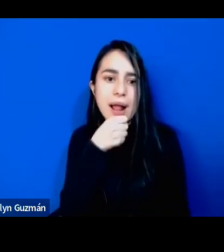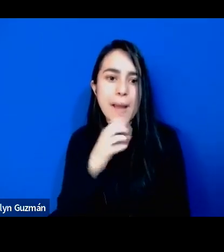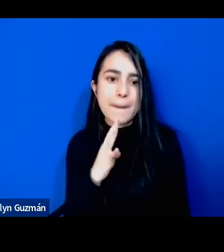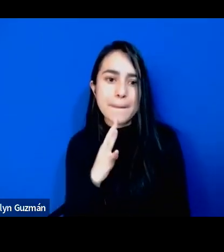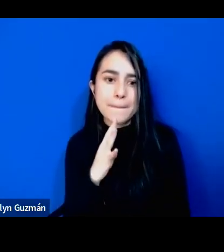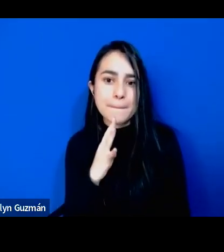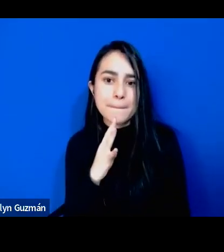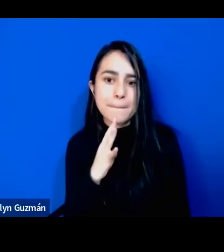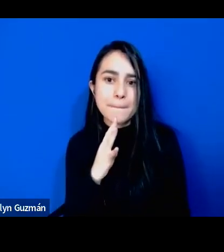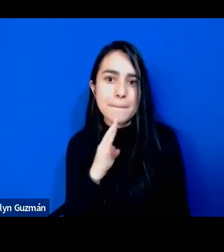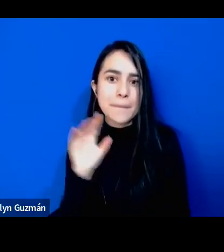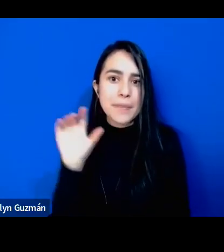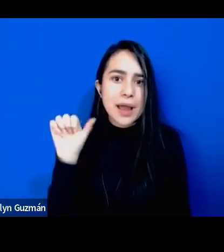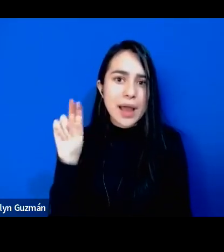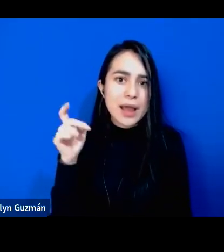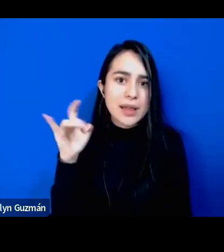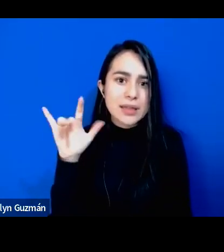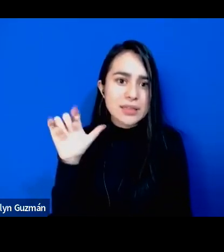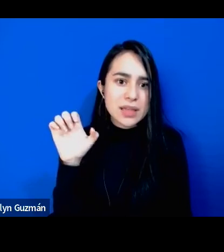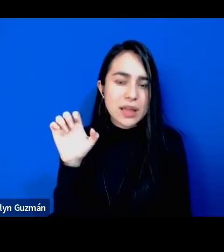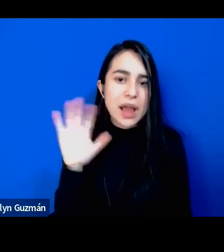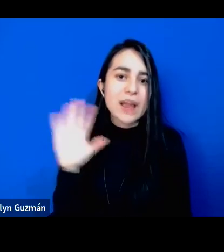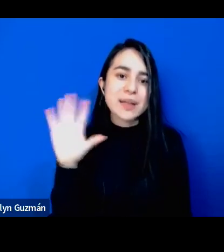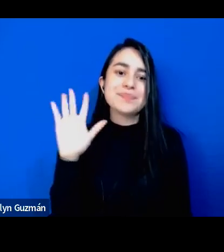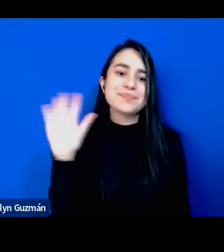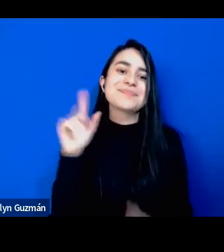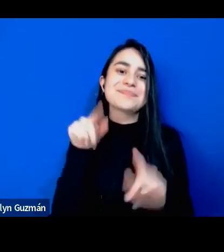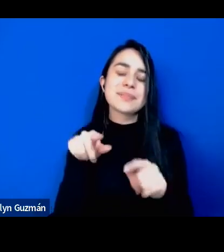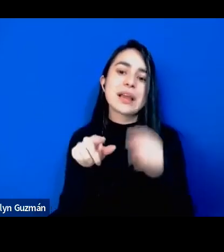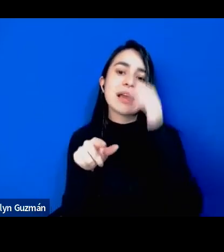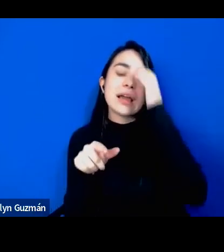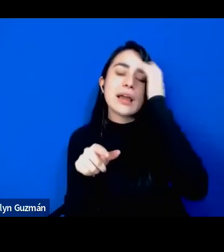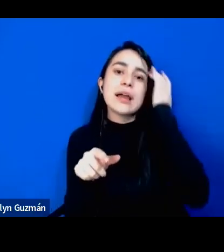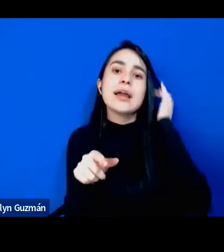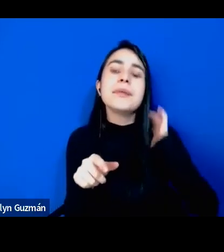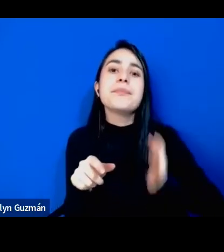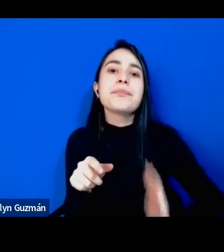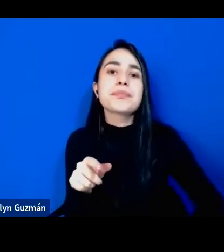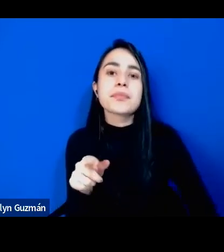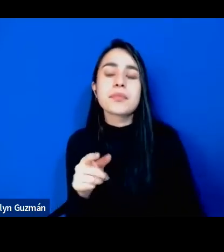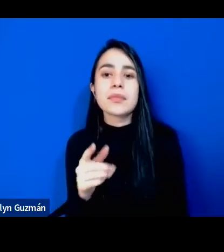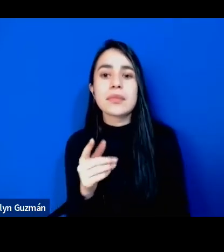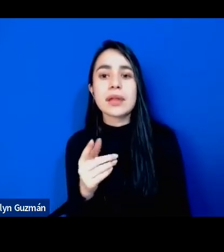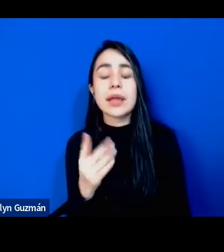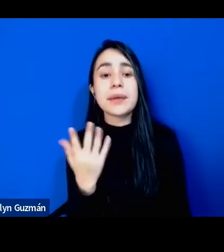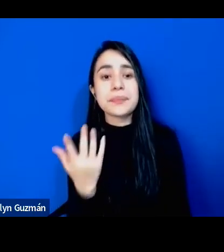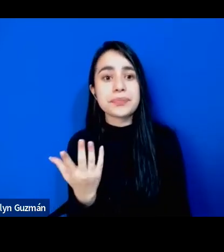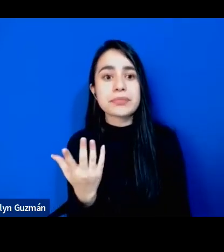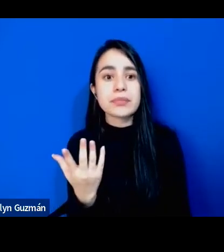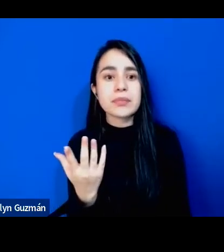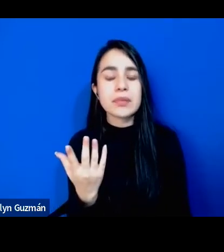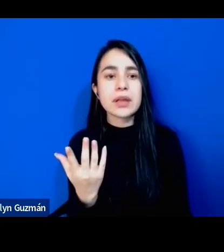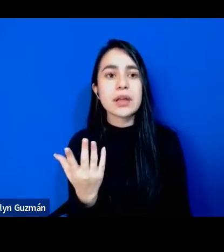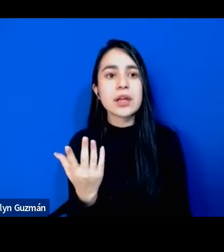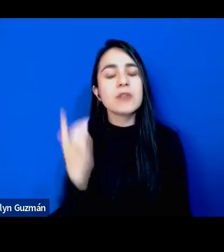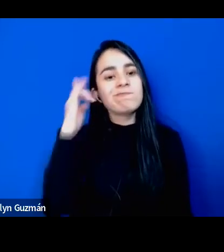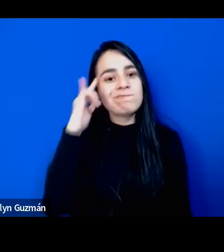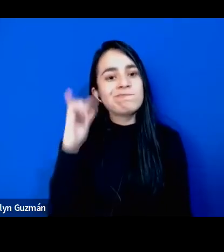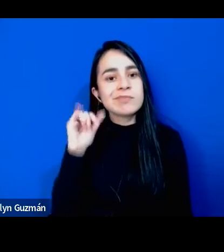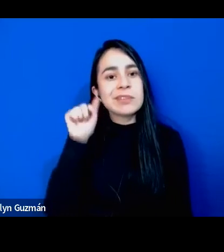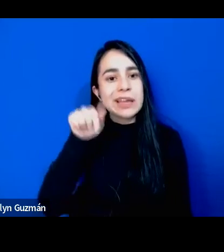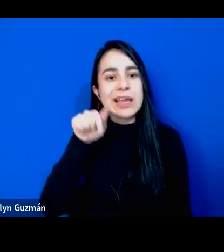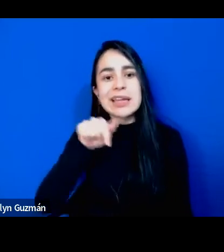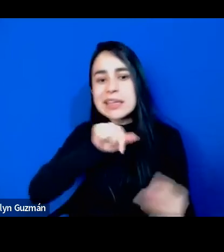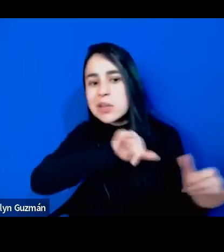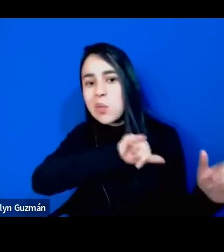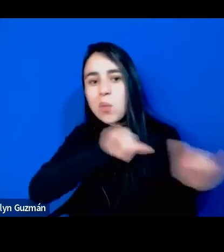Y Angie, tienes un micrófono para mí. Y creo que aquí también pasa lo